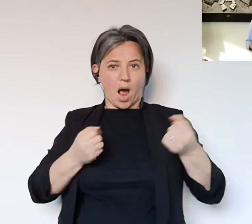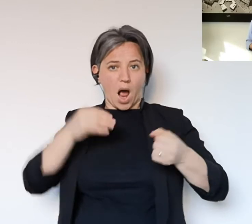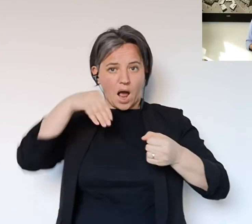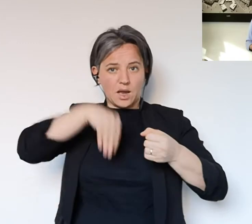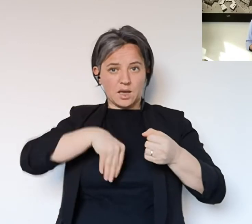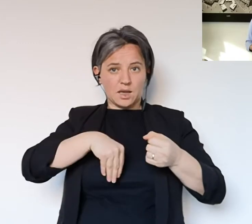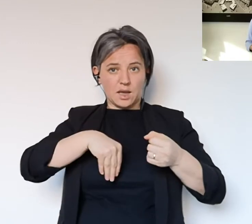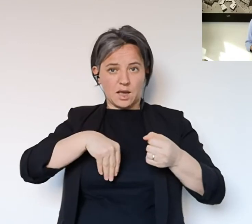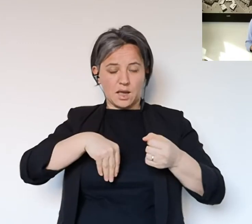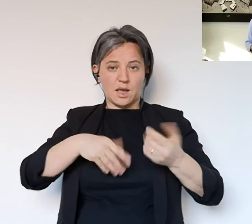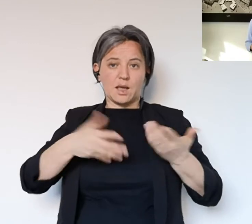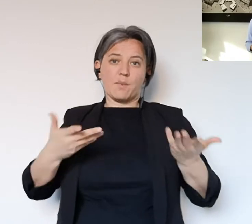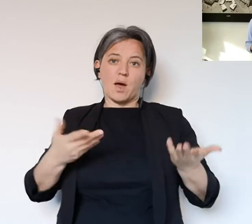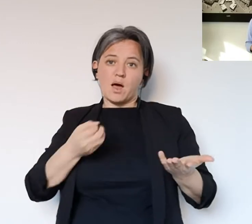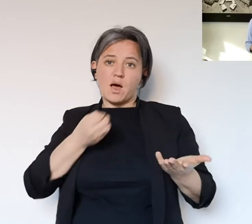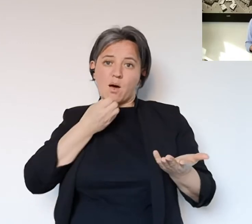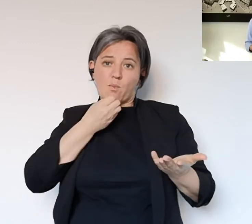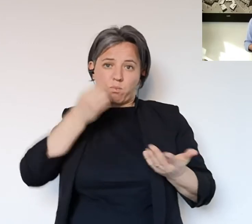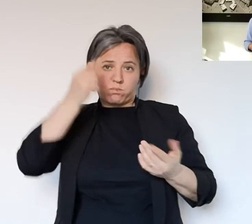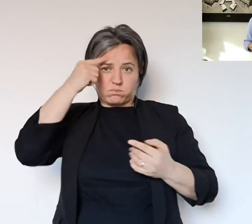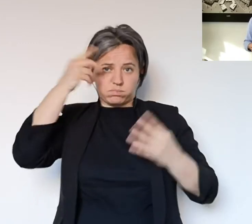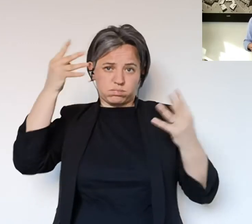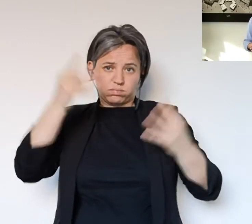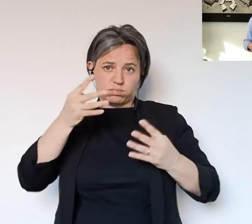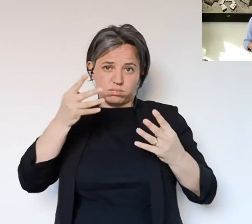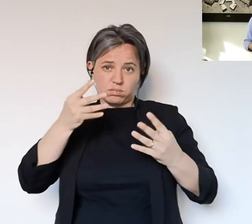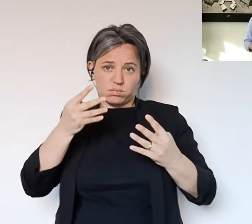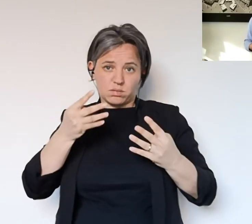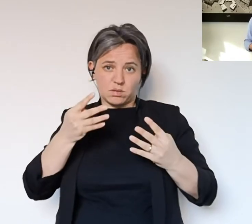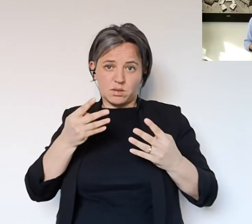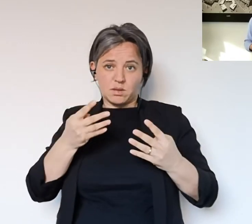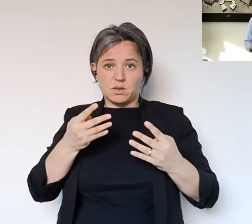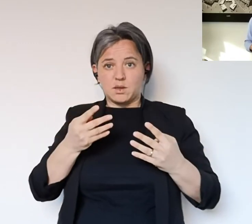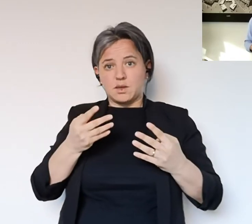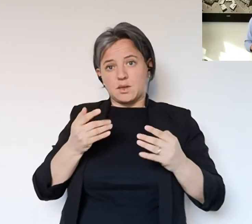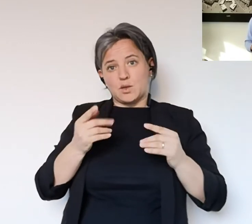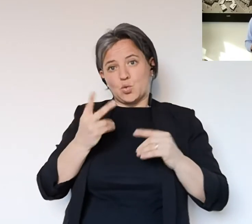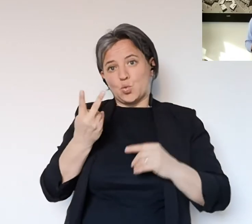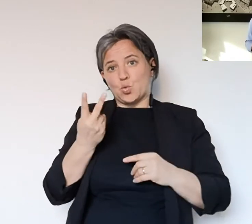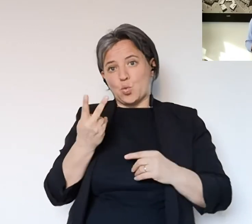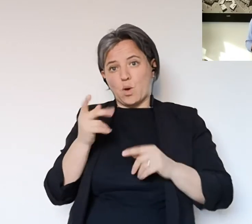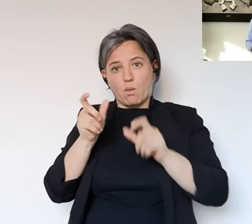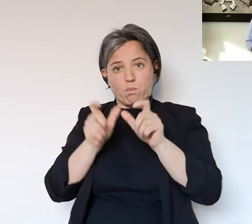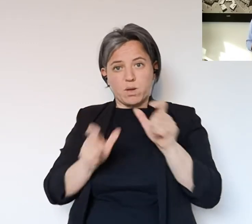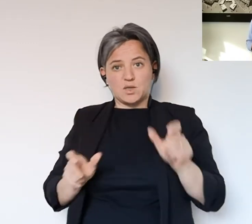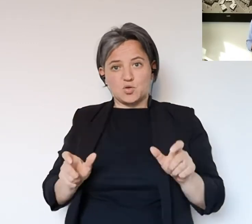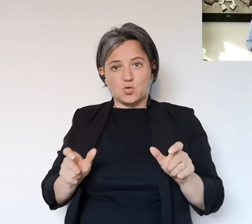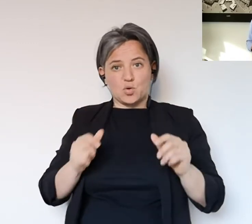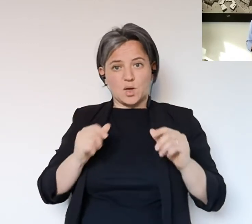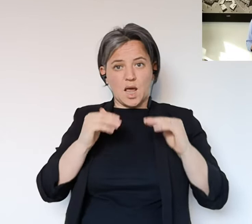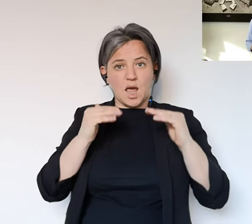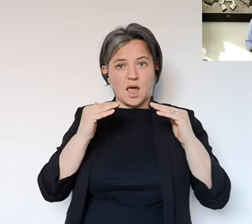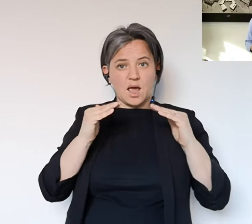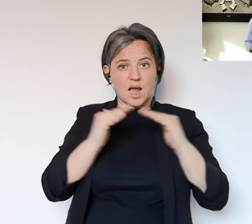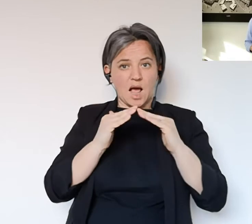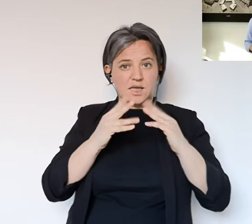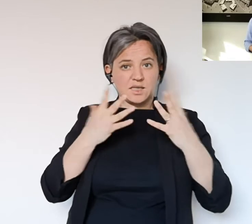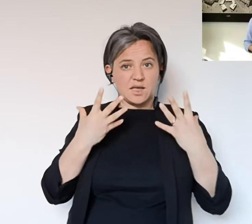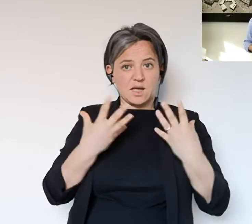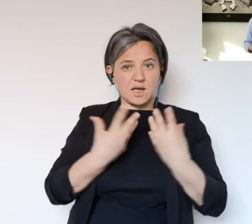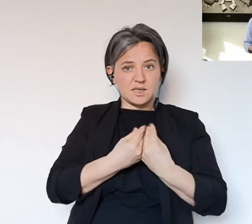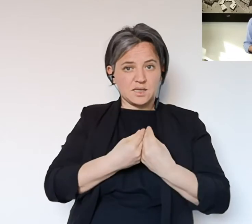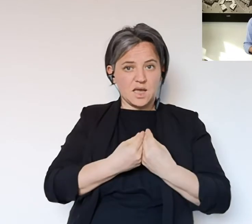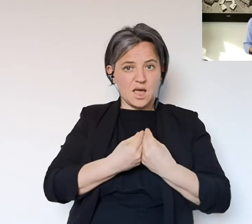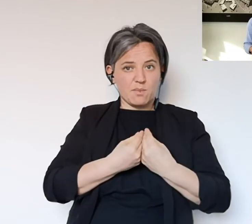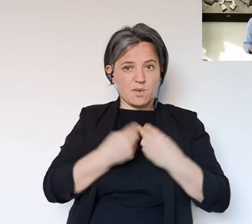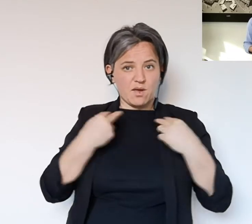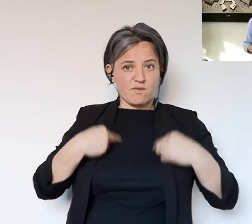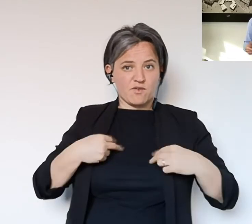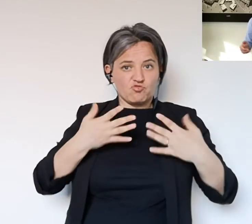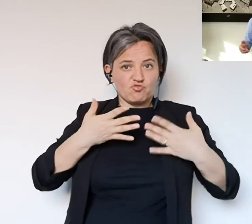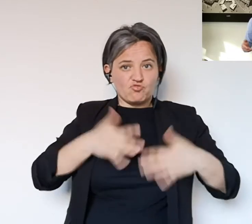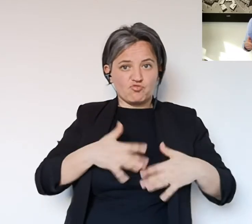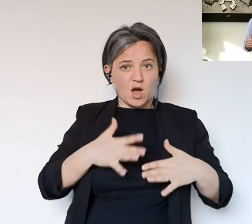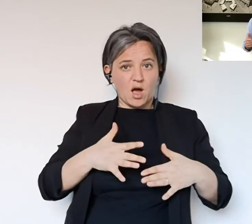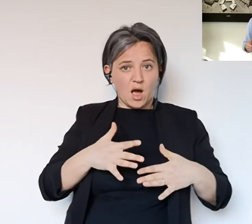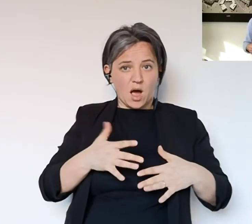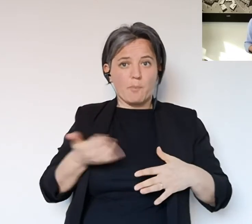posizionarsi una persona in macchina. Ve lo permetterete, lo trovo abbastanza di buon senso se due persone condividono una